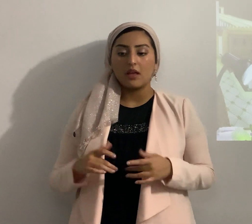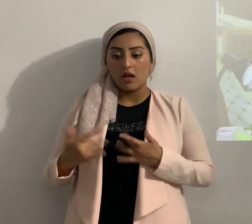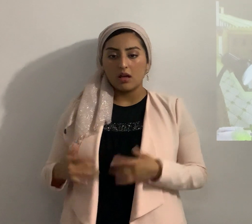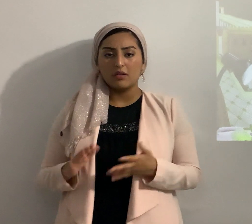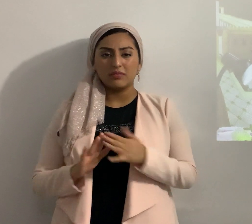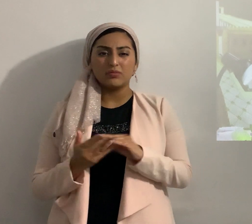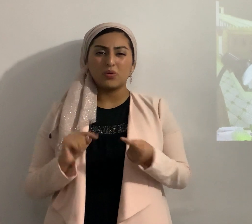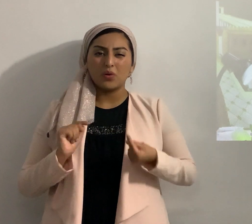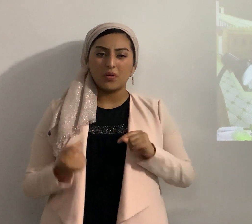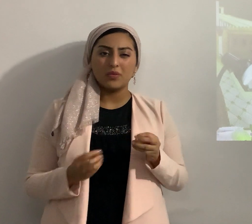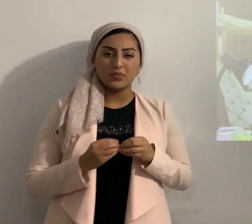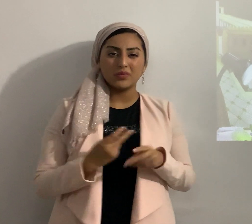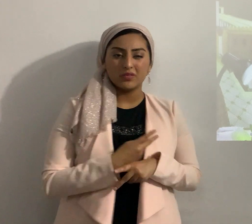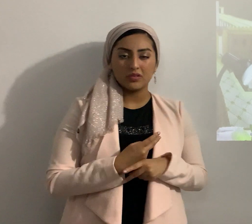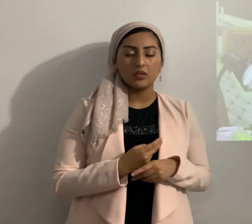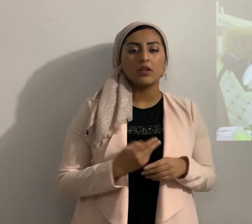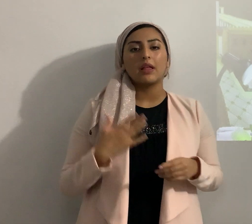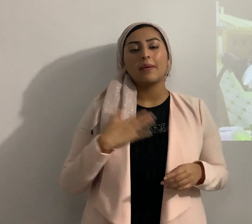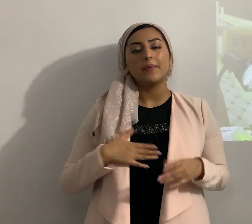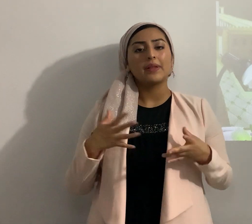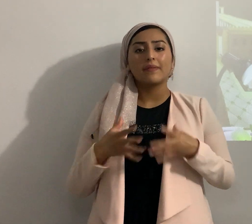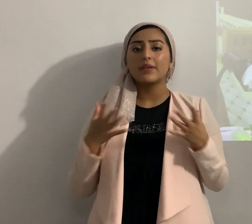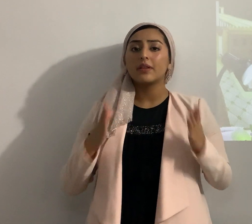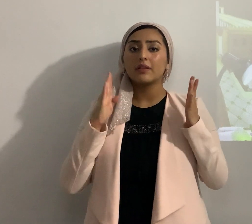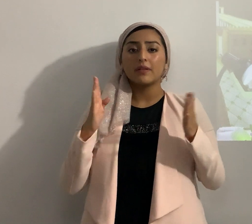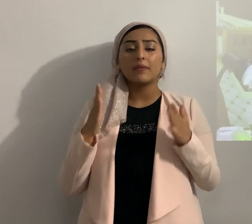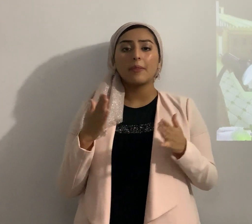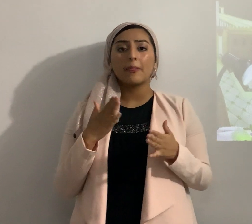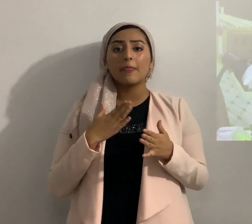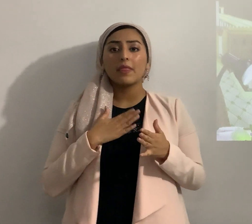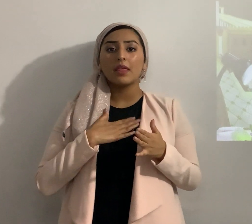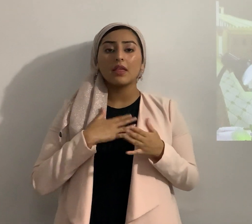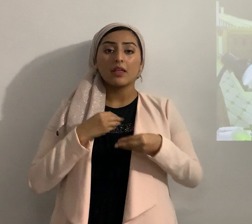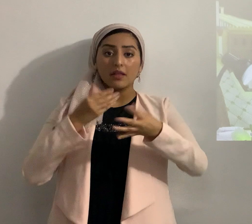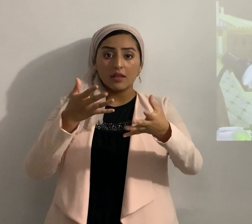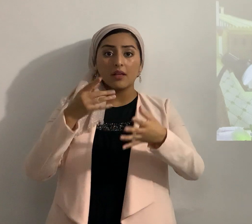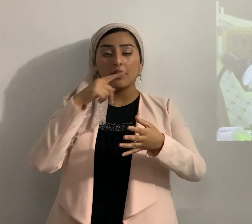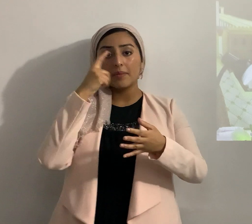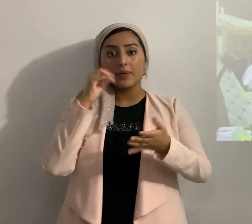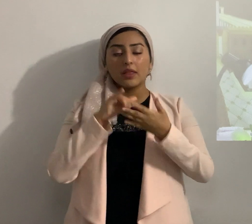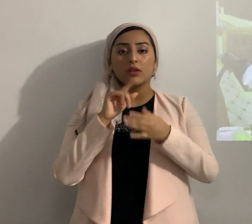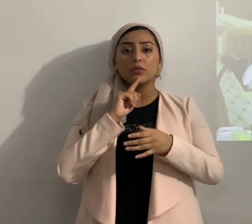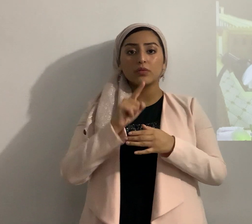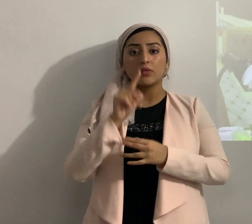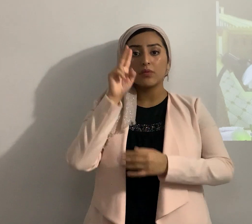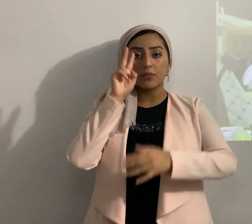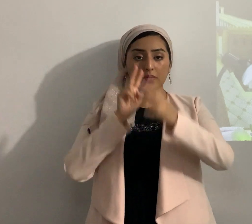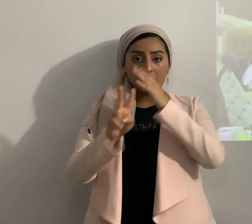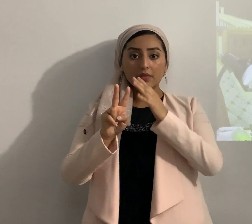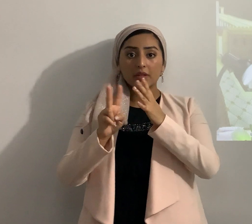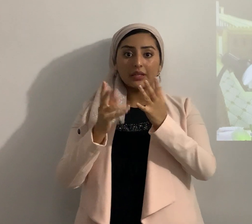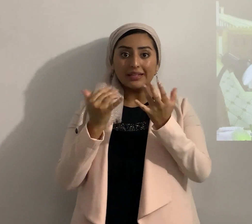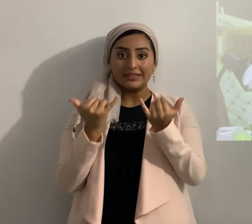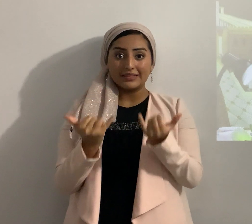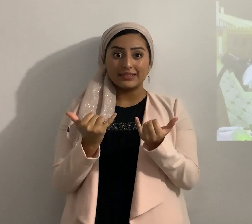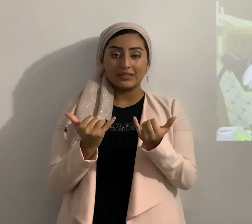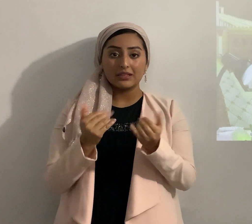corazón por favor mucha atención lo que estoy pronunciando porque eso es profecía que en este momento el Eterno quiere que